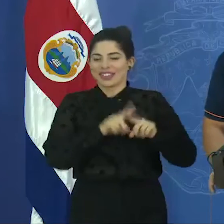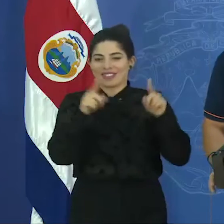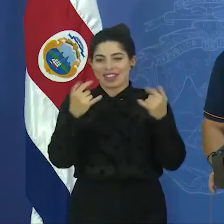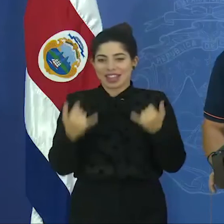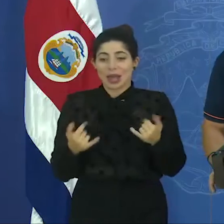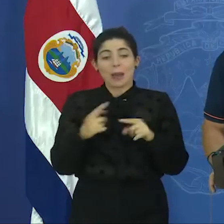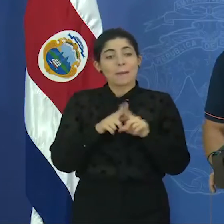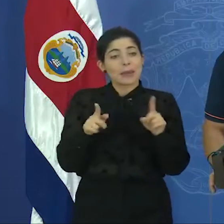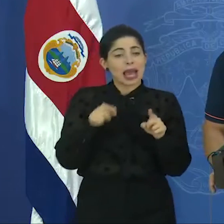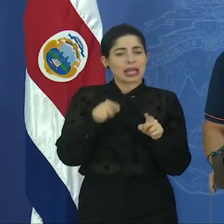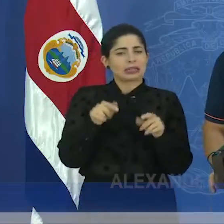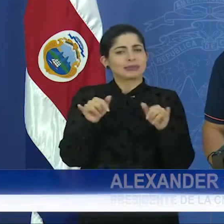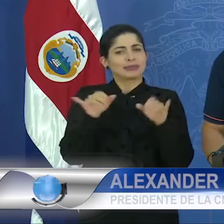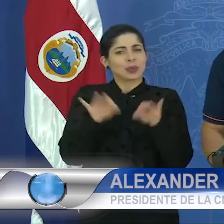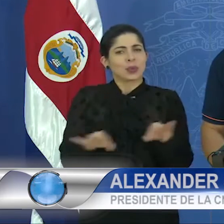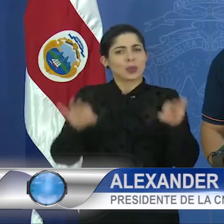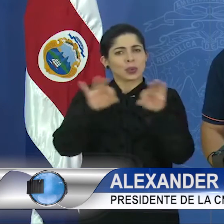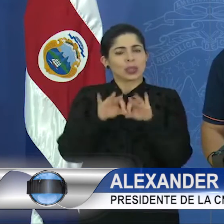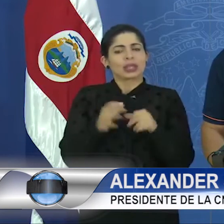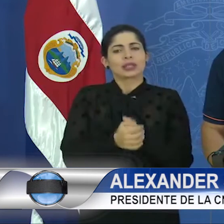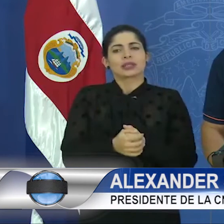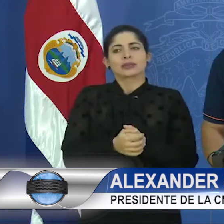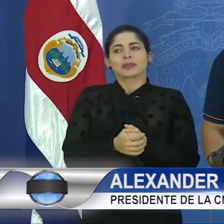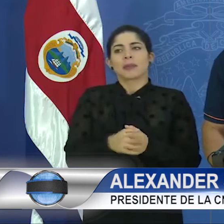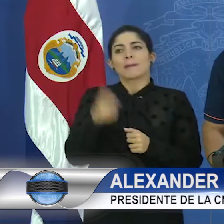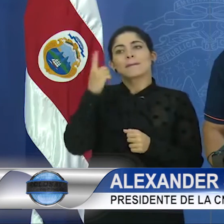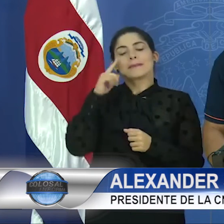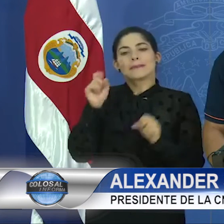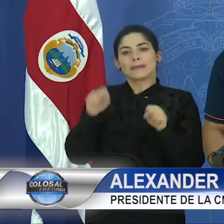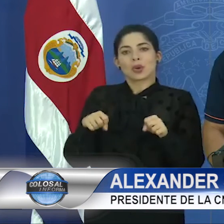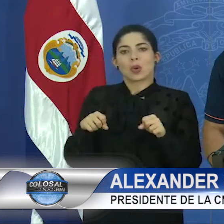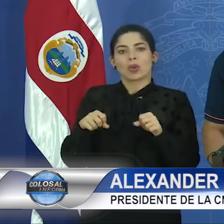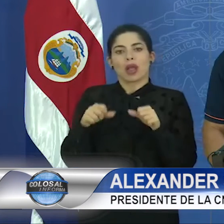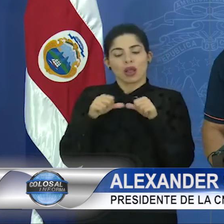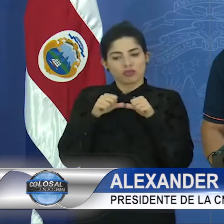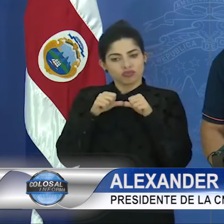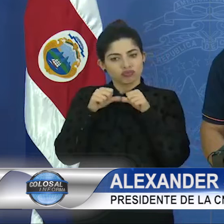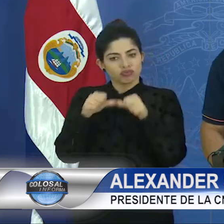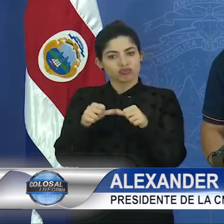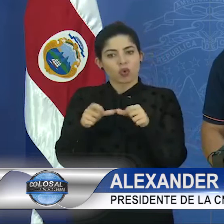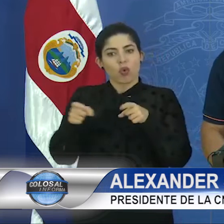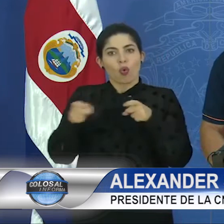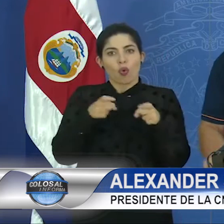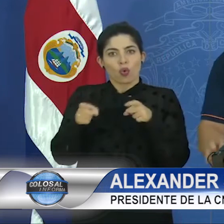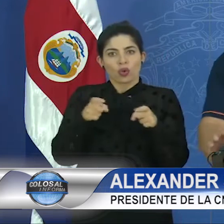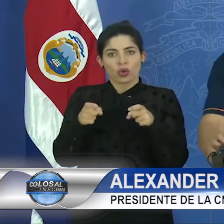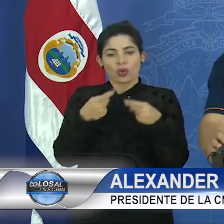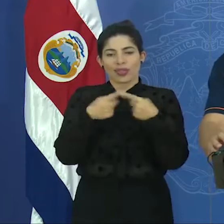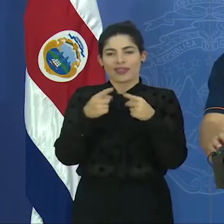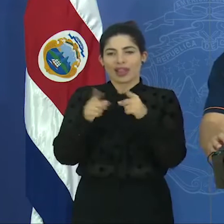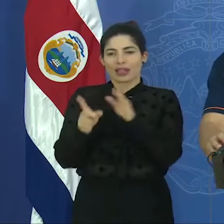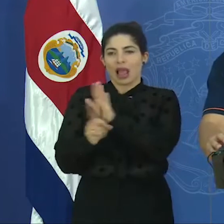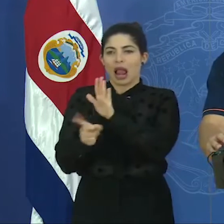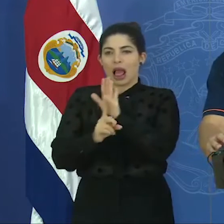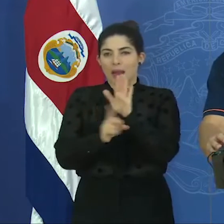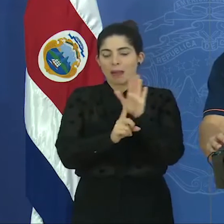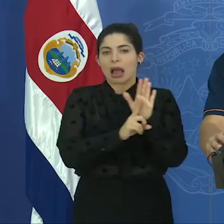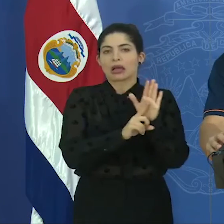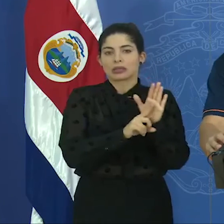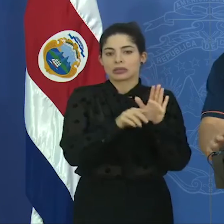de gran relevancia sobre todo para mantener el control sobre diversas alarmas